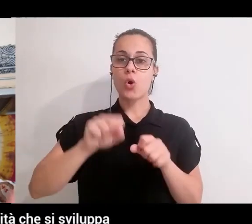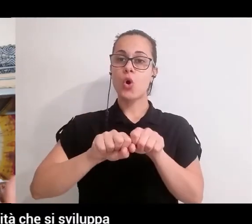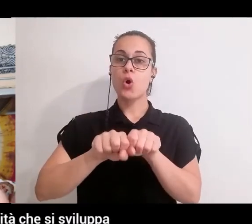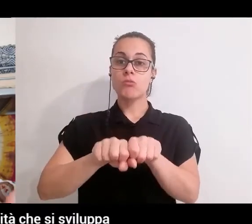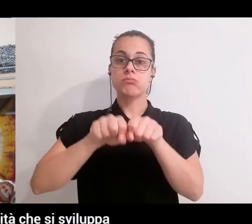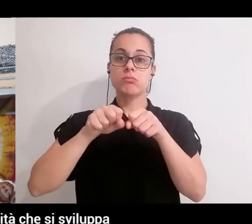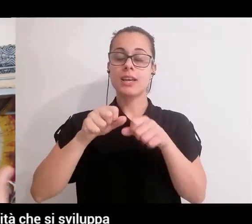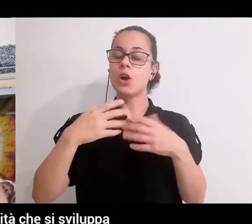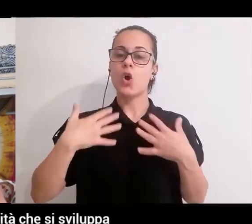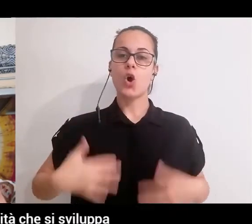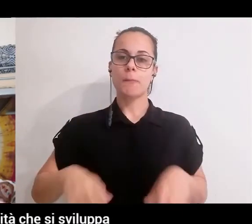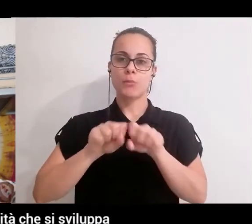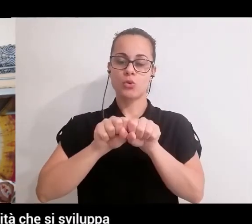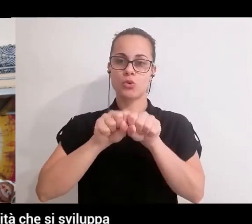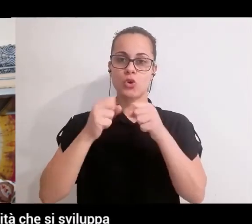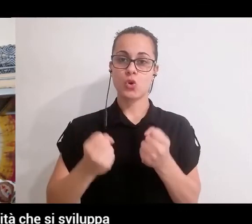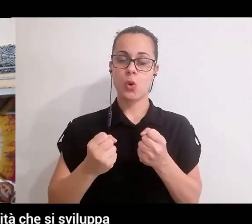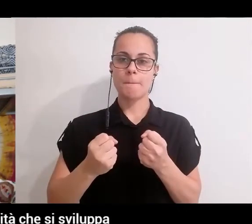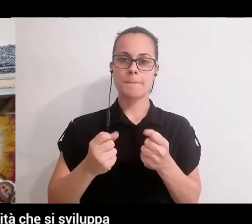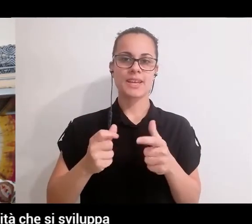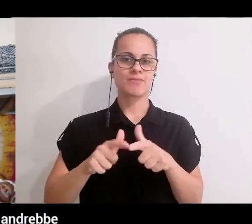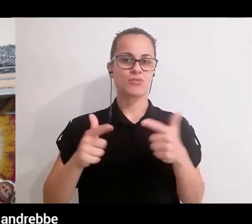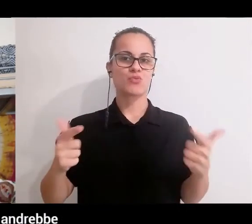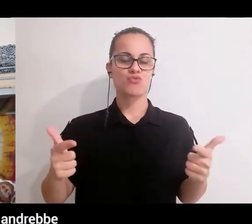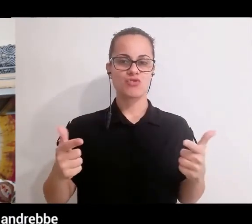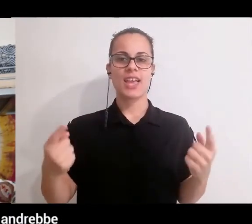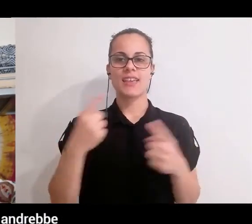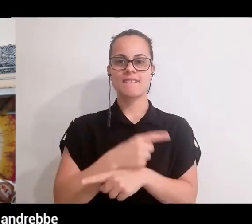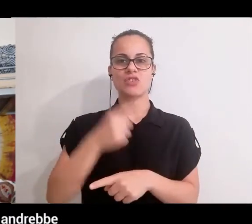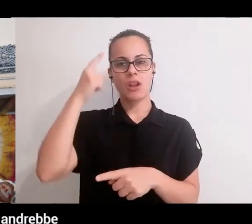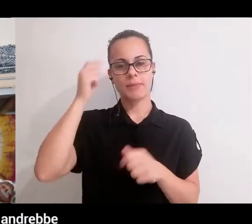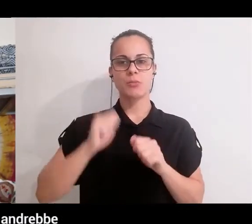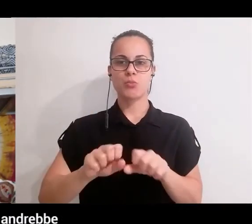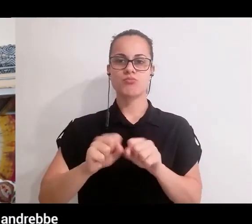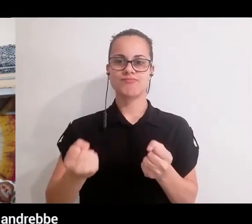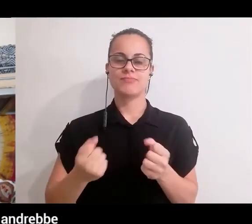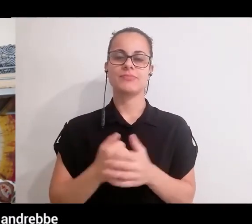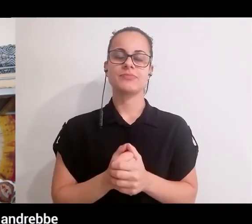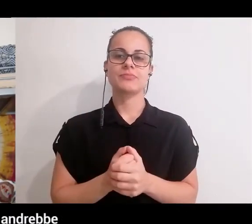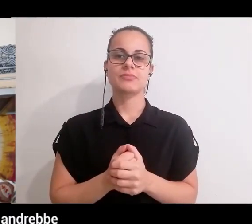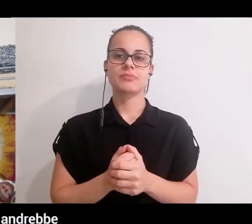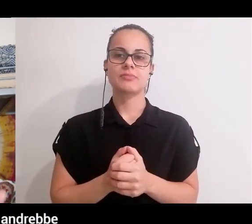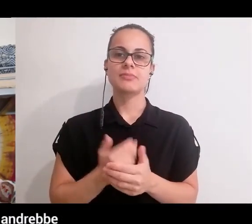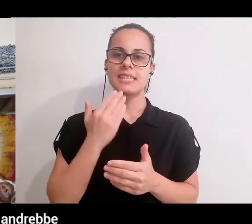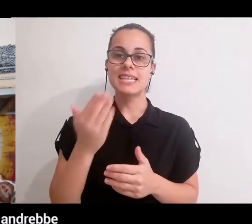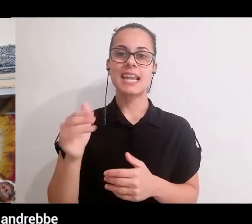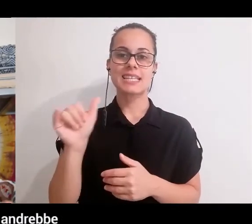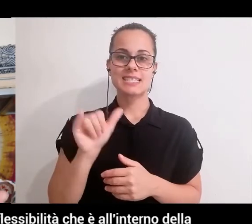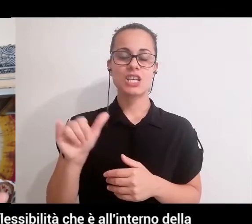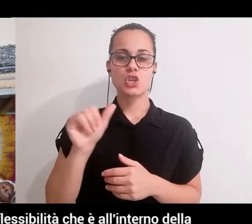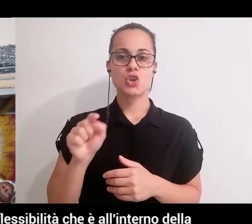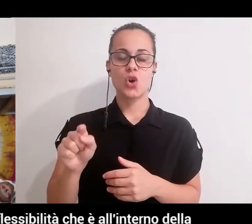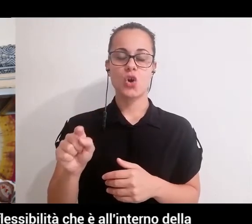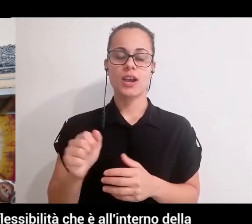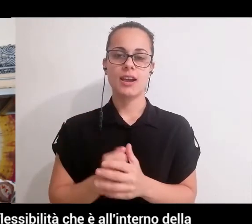ovvero tutta la flessibilità che si sviluppa nel corpo attraverso la pratica dello yoga andrebbe in